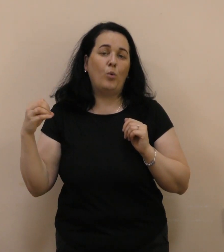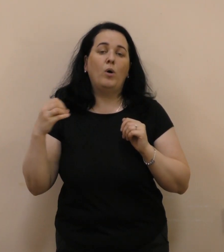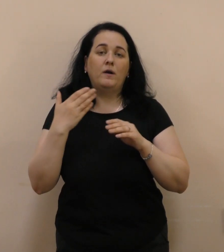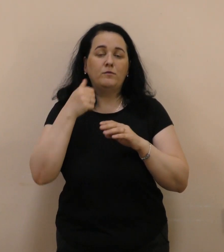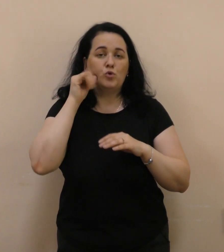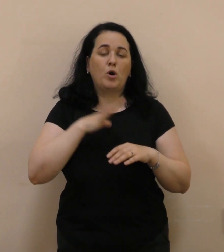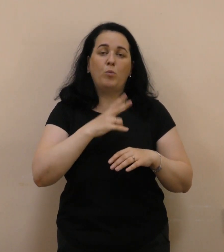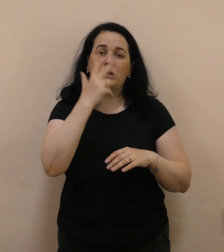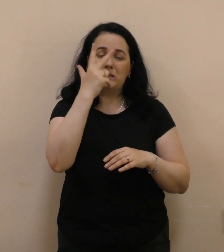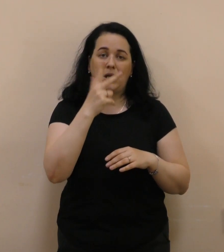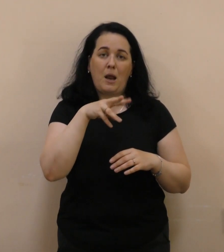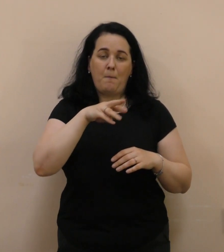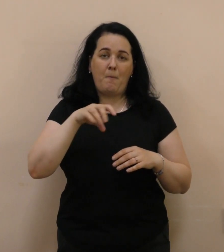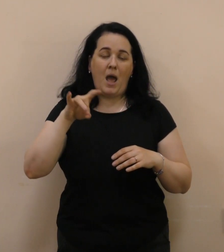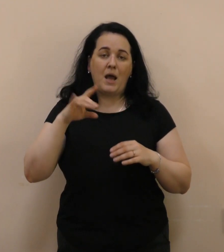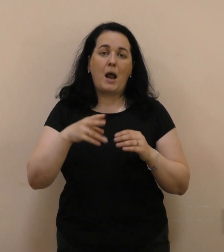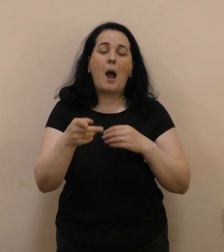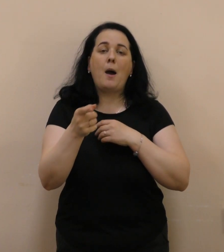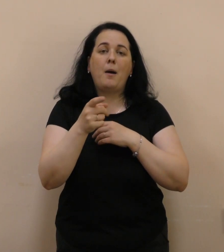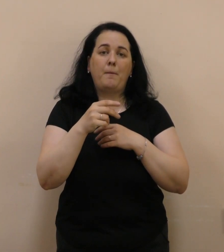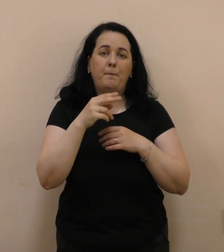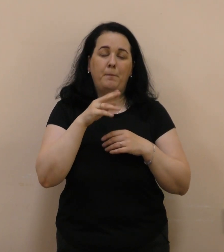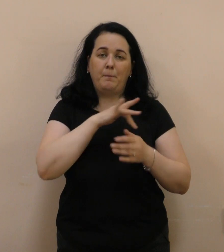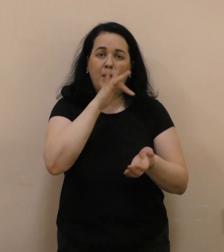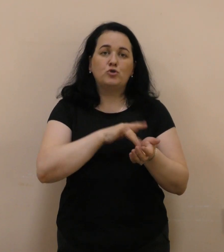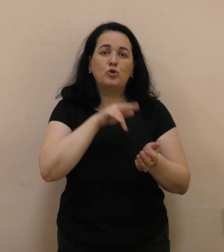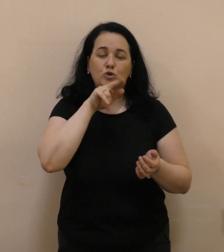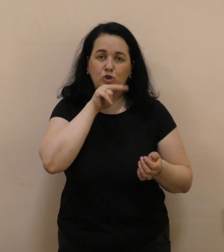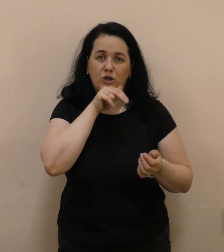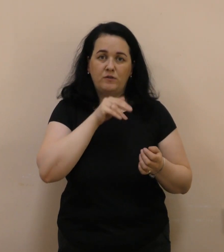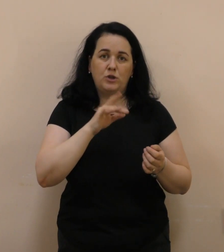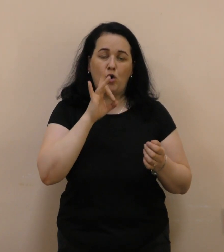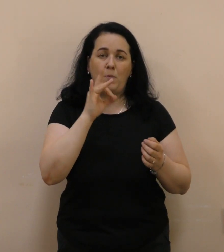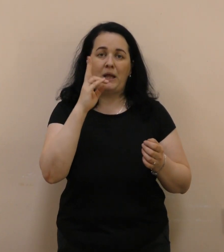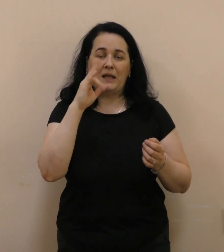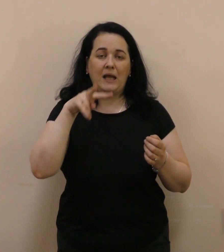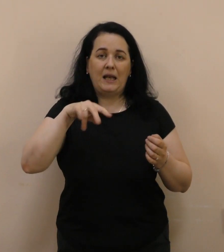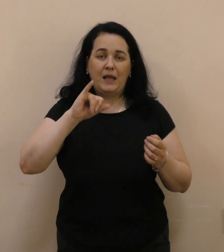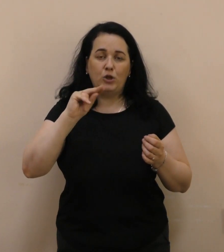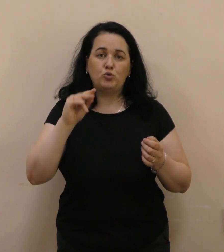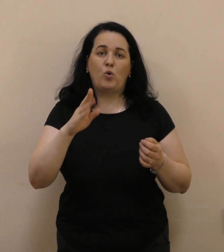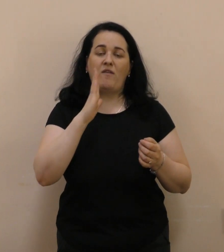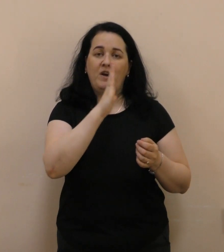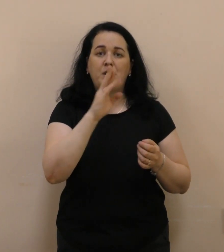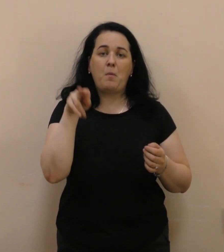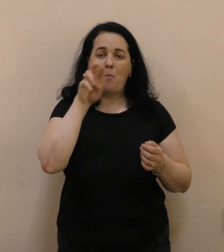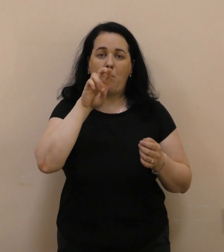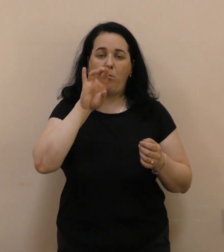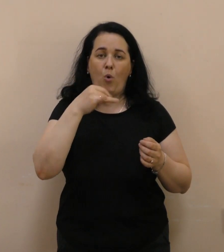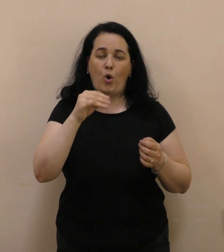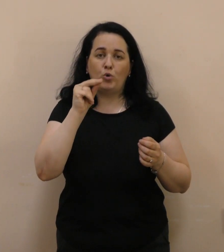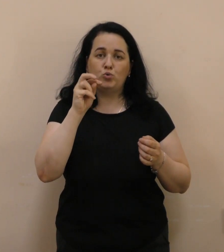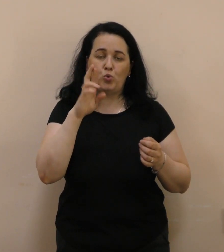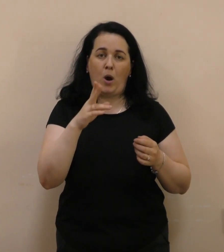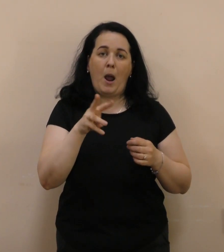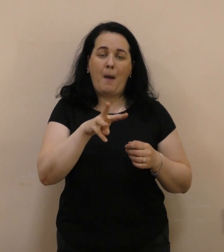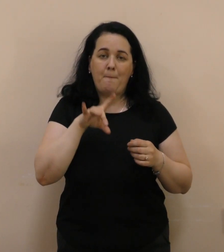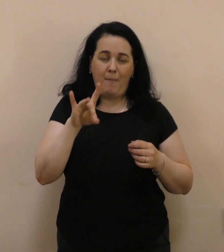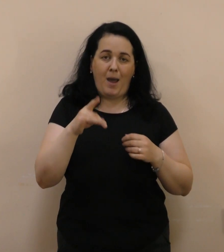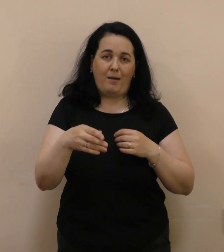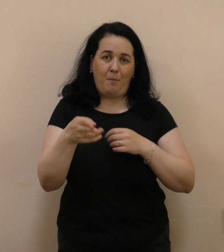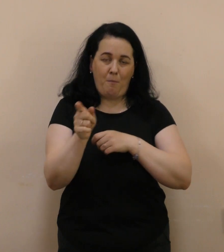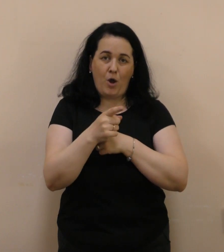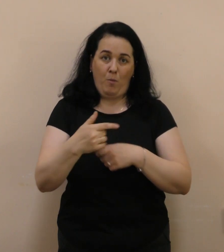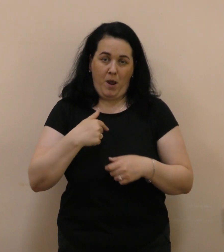Це мер міста Чернівці Роман Клічук, це Вадим Боченко, мер Маріуполя. Я представляв нашу